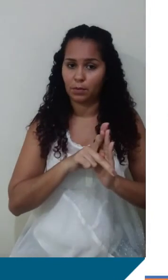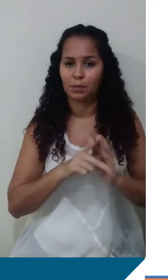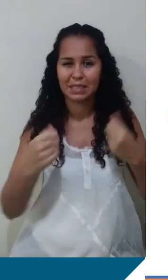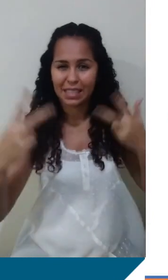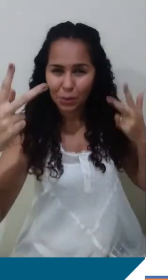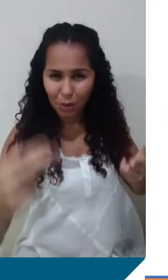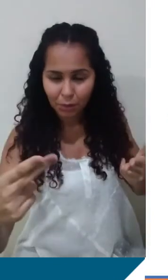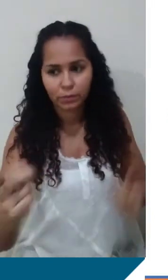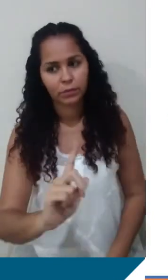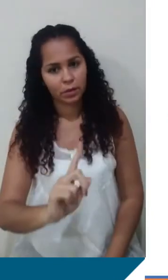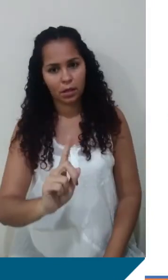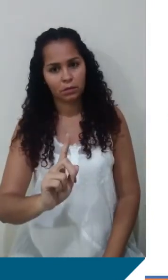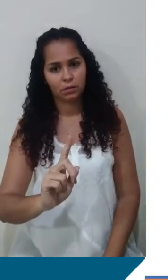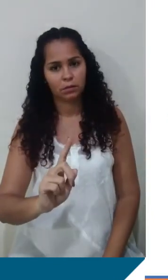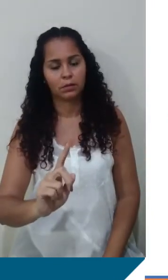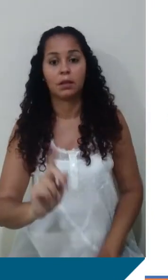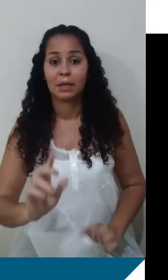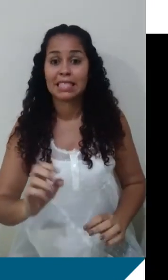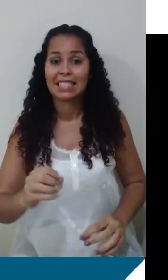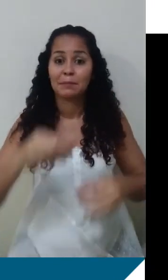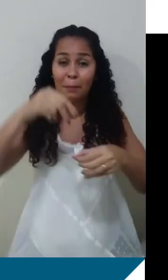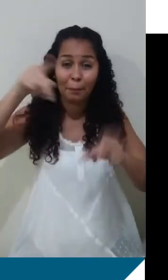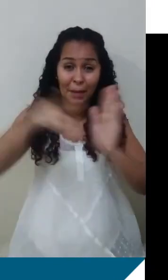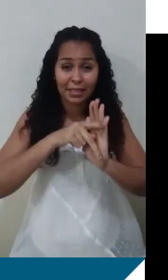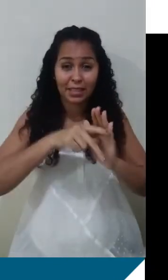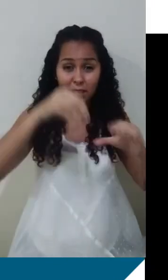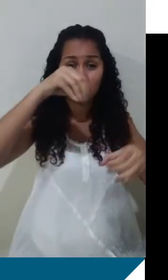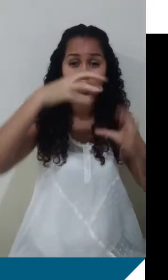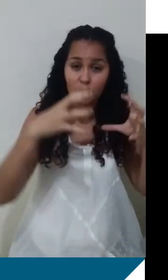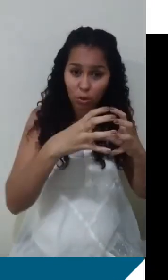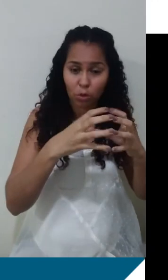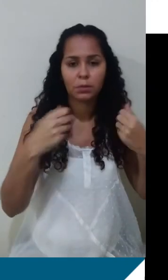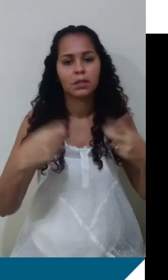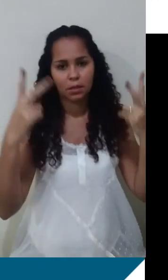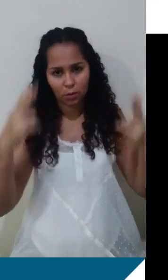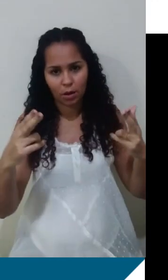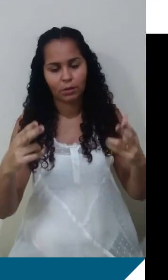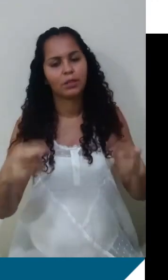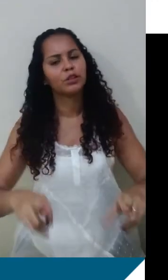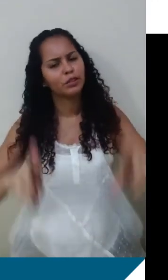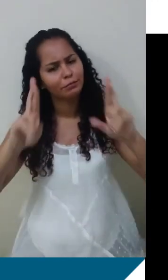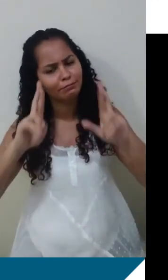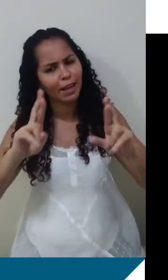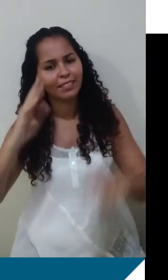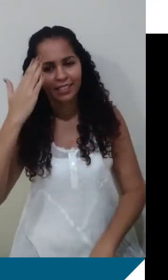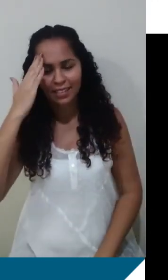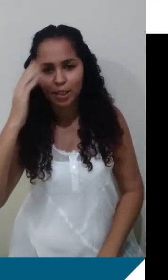Mas para o mesmo, precisa ser. Ok? Então, eu espero que os senhores tenham entendido. Qualquer dúvida, é só me chamar. Cássia Regina.